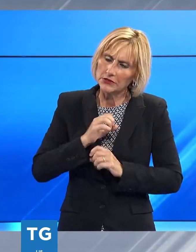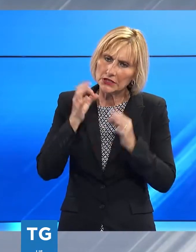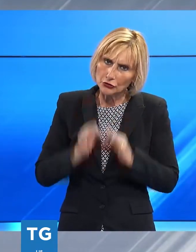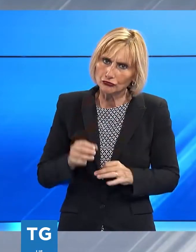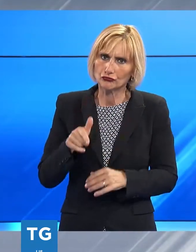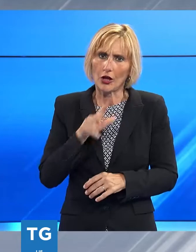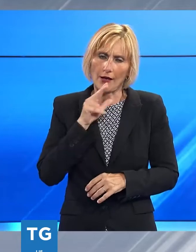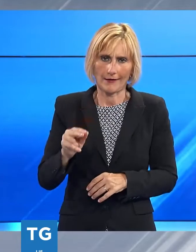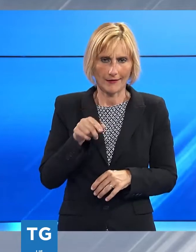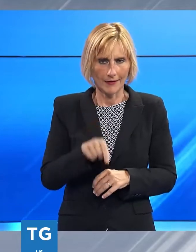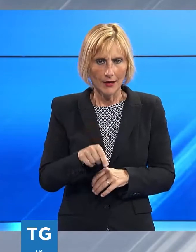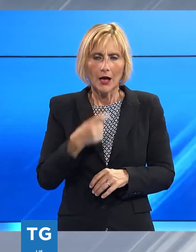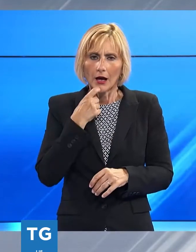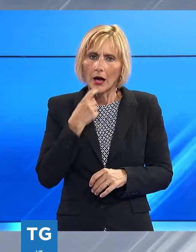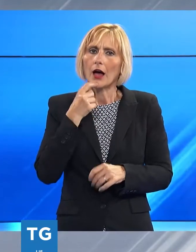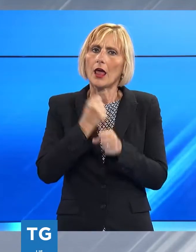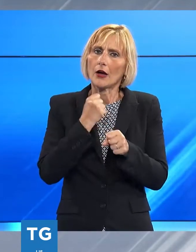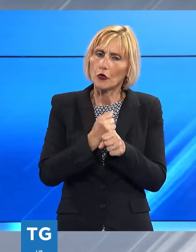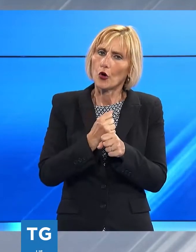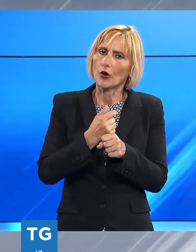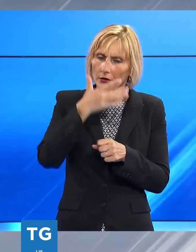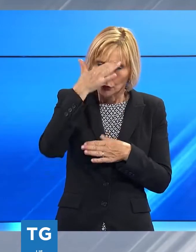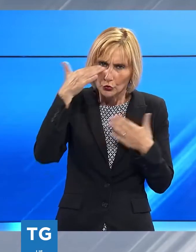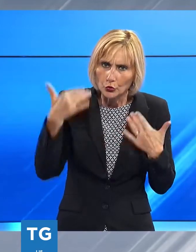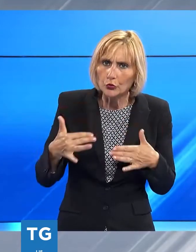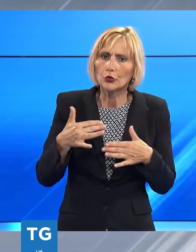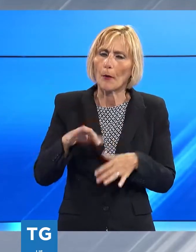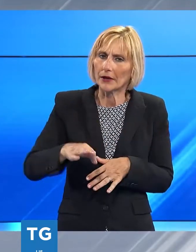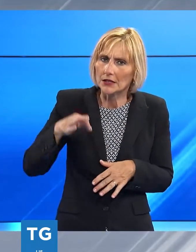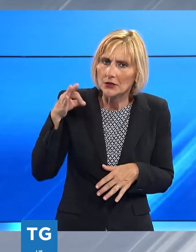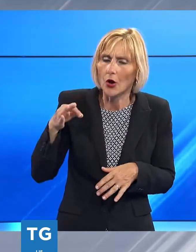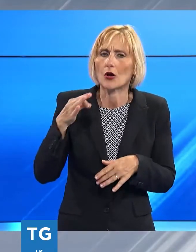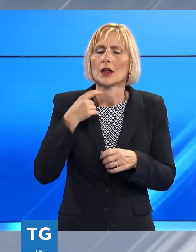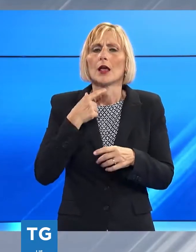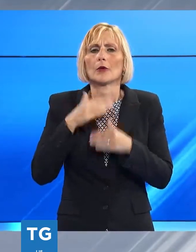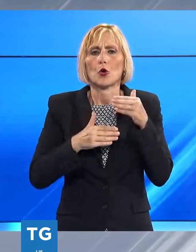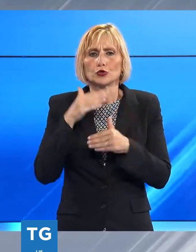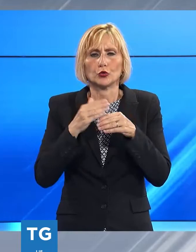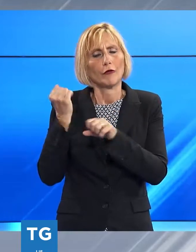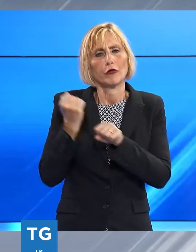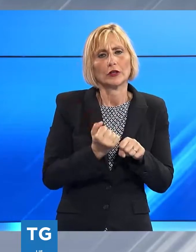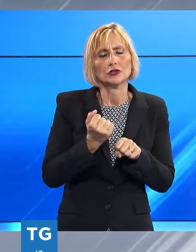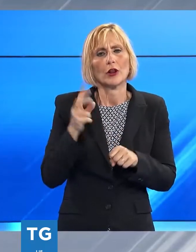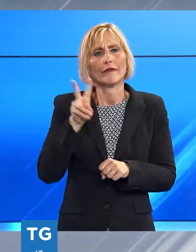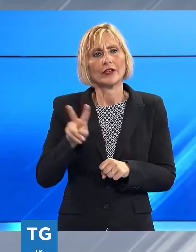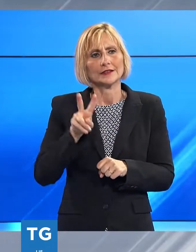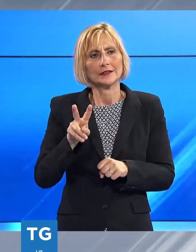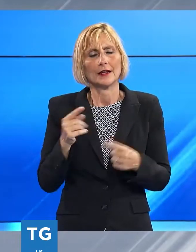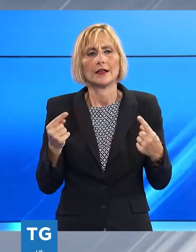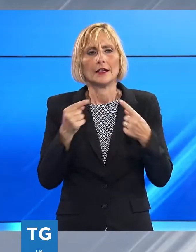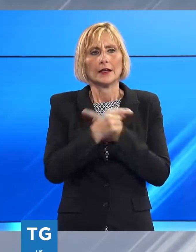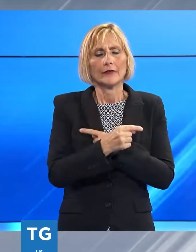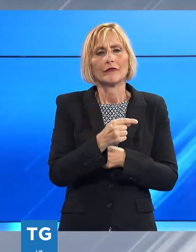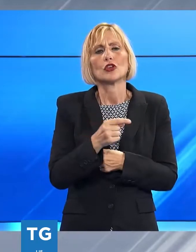ricordando il lavoro duro e prezioso che ha svolto per ricostruire la credibilità della fondazione versiliana meno disteso Benedetti che